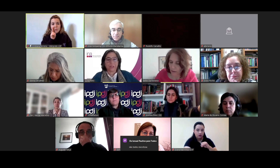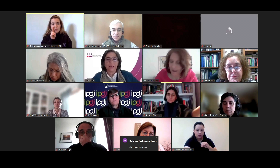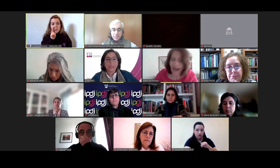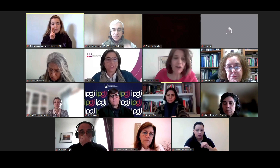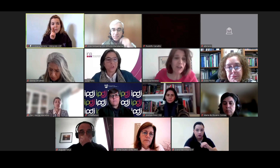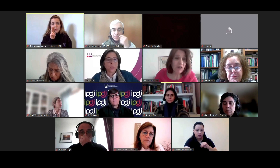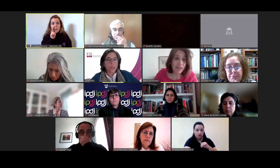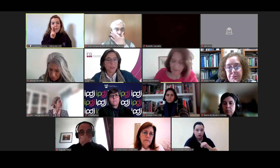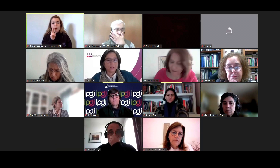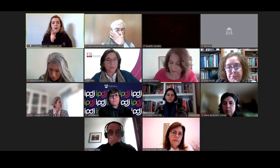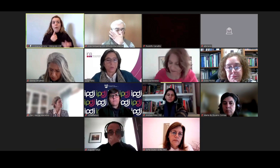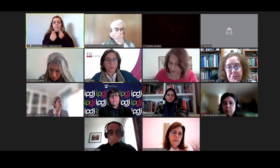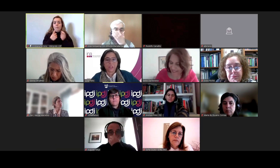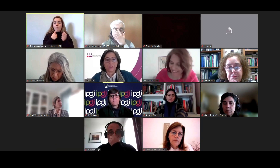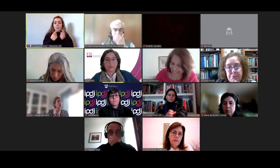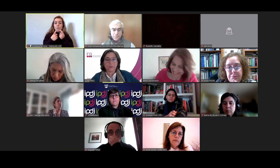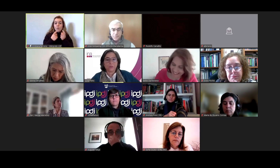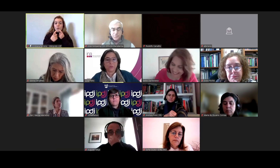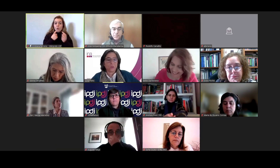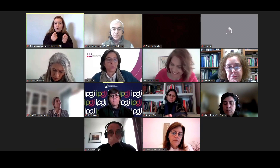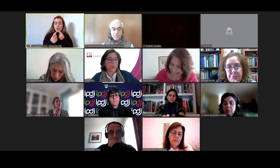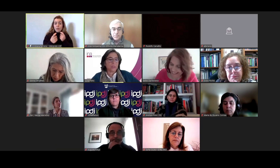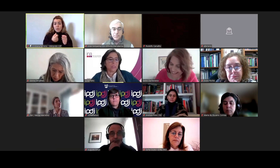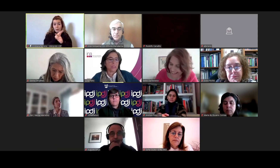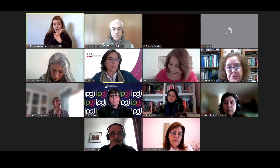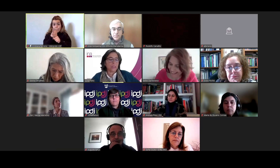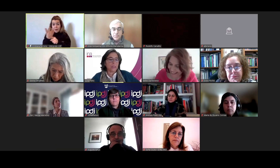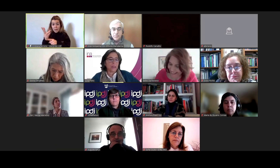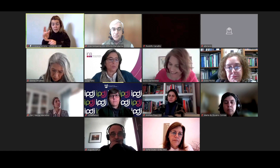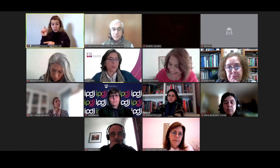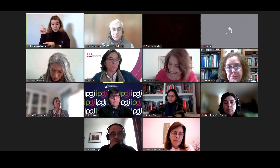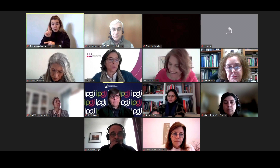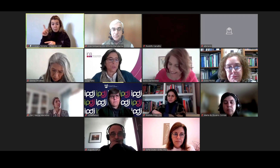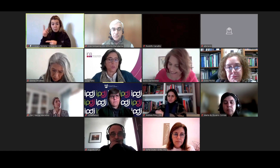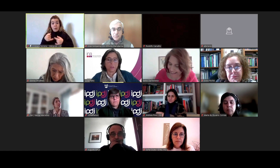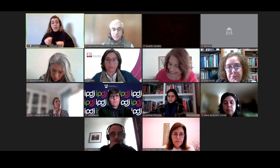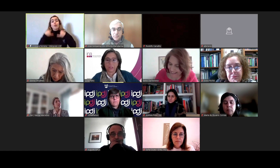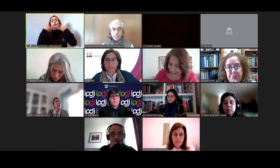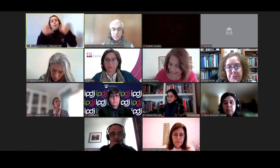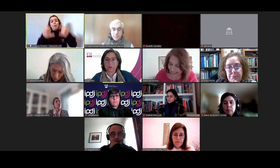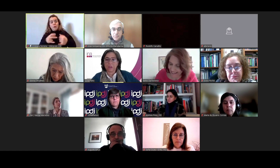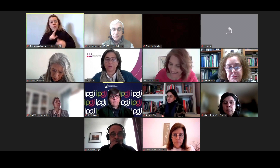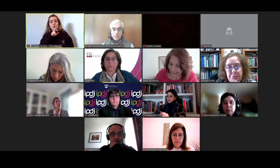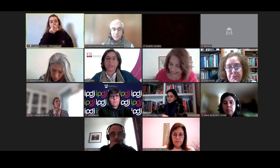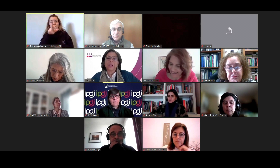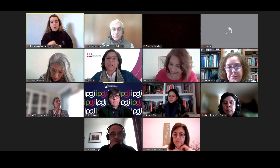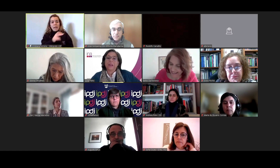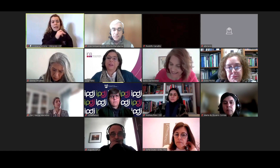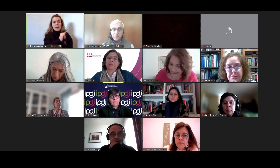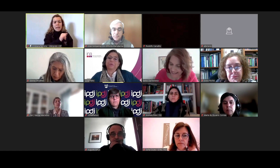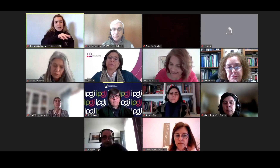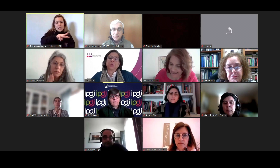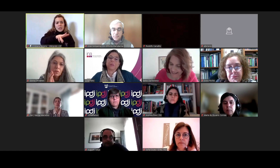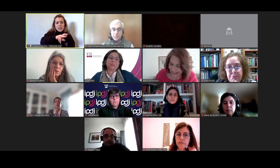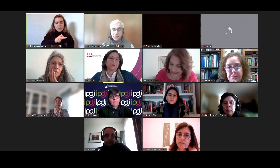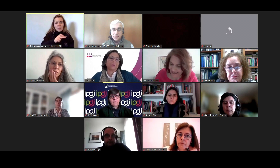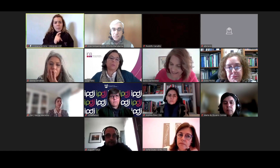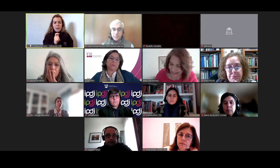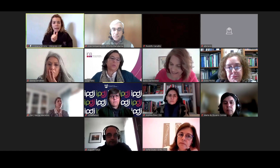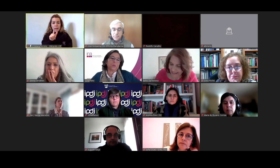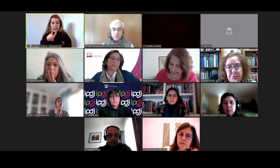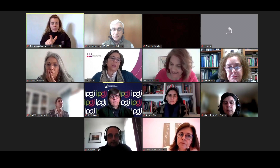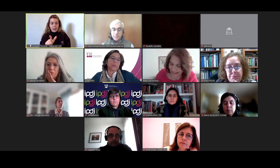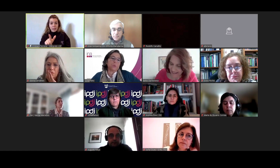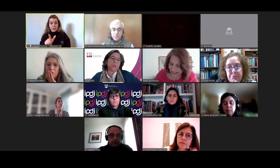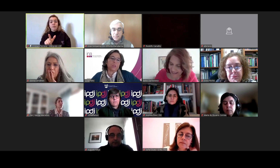várias está bem Ismael estou a perguntar se Ismael queria ativar o microfone tenho aqui de qualquer forma foi uma expressão